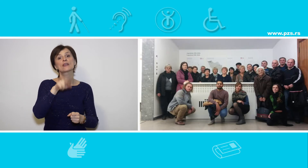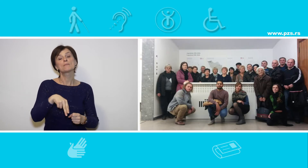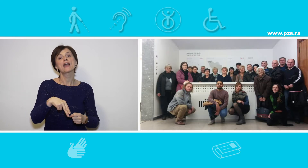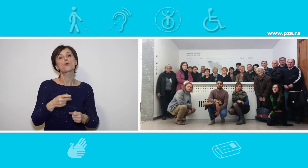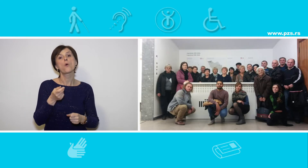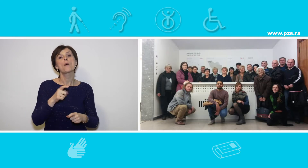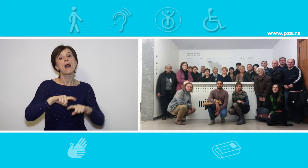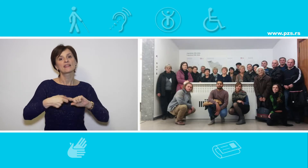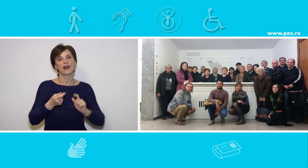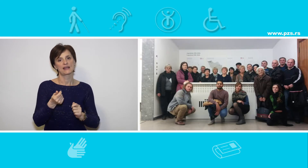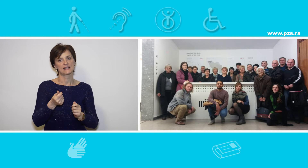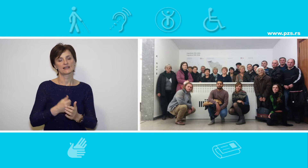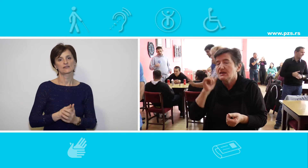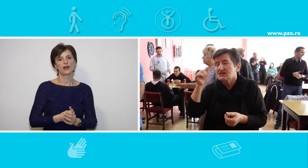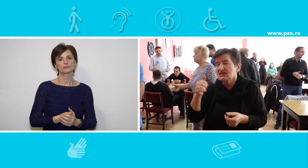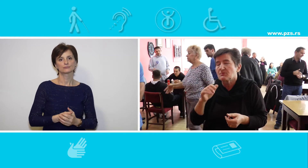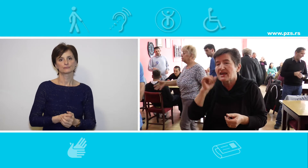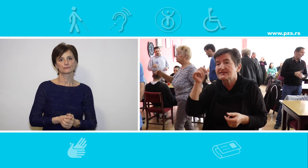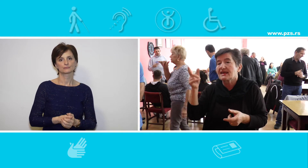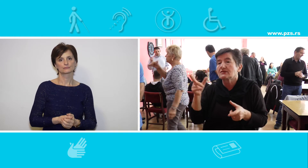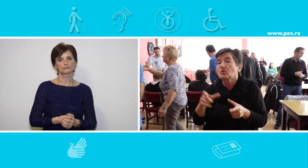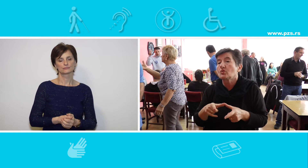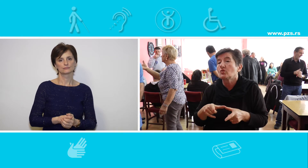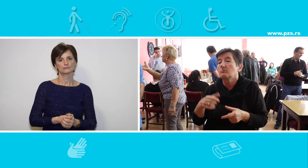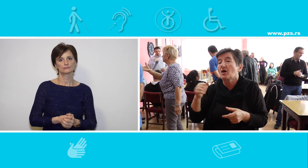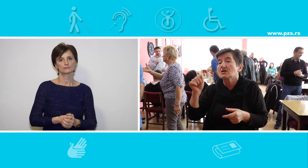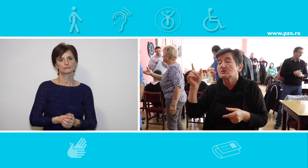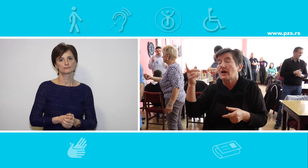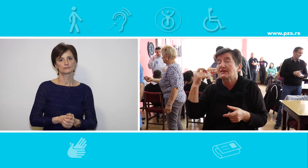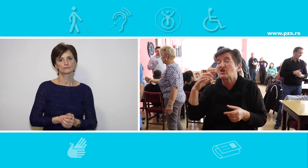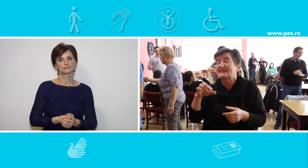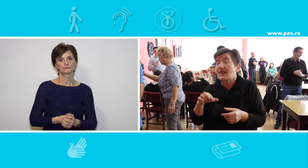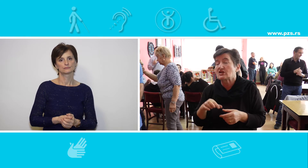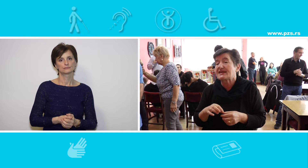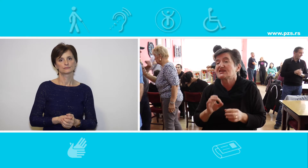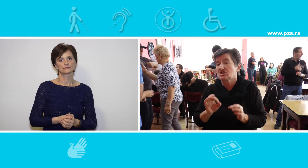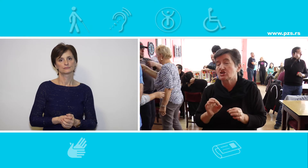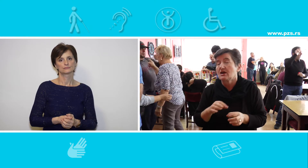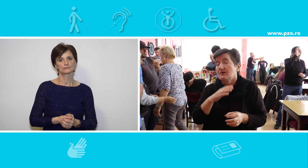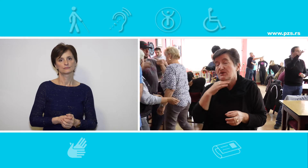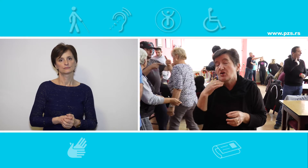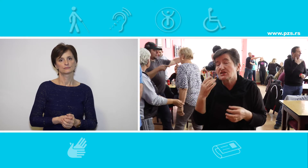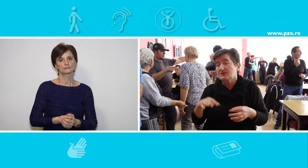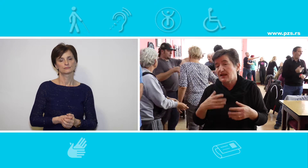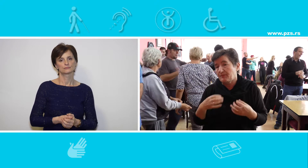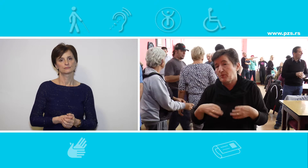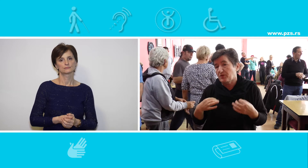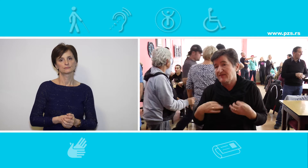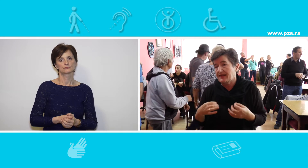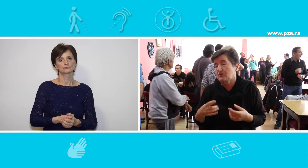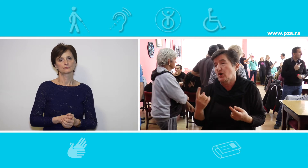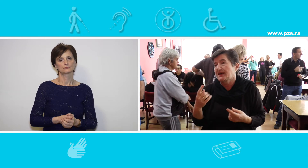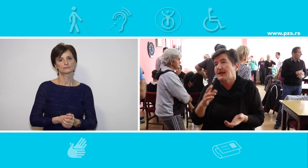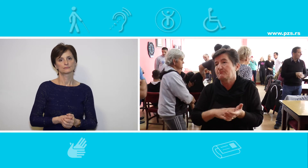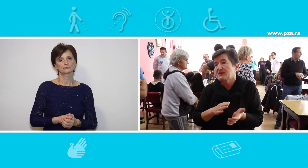materijalna sredstva. Išli smo na izletu vasnoj sela Stanišićih, moga smo se lijepo